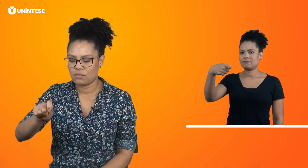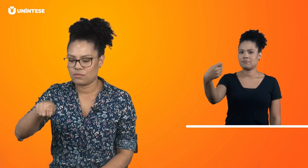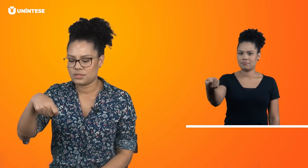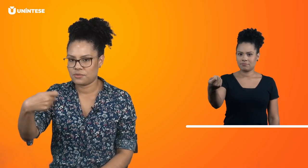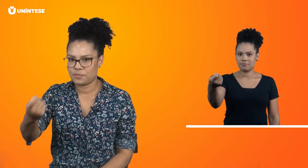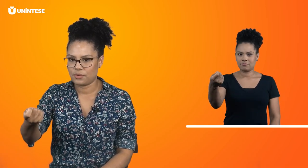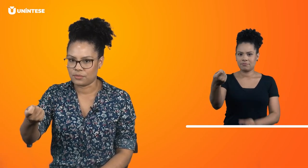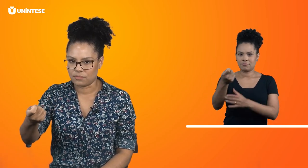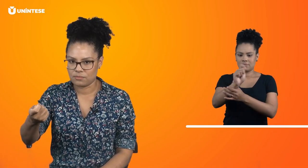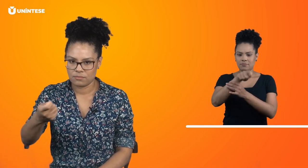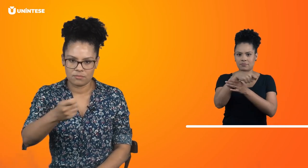o seu punho.